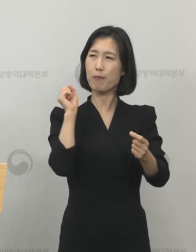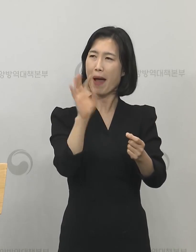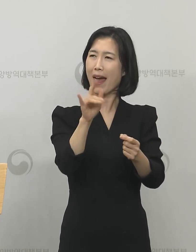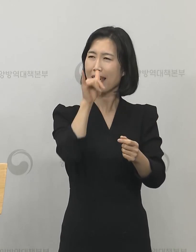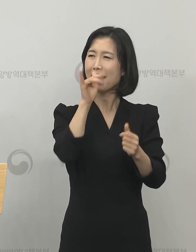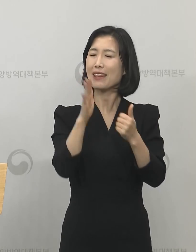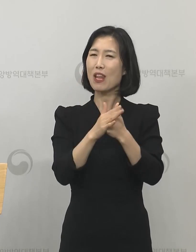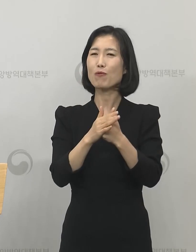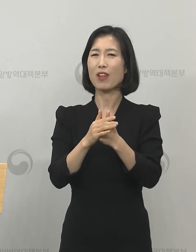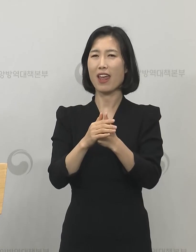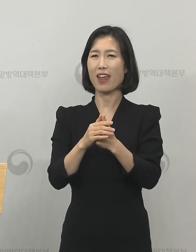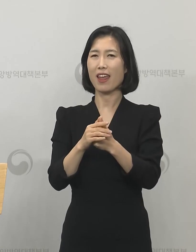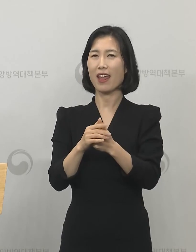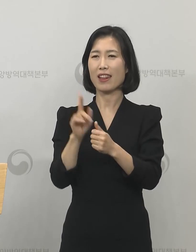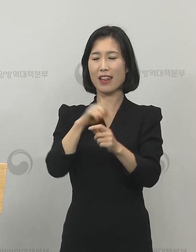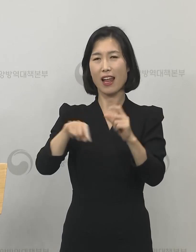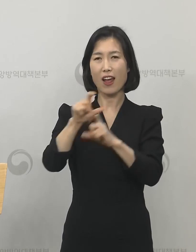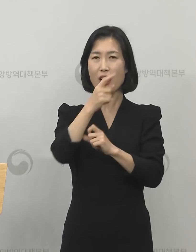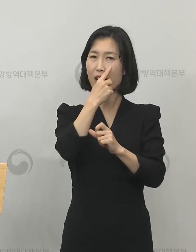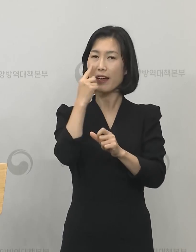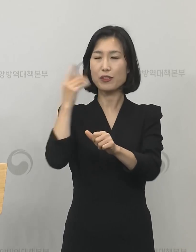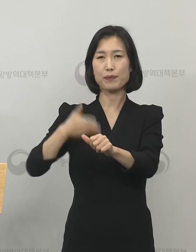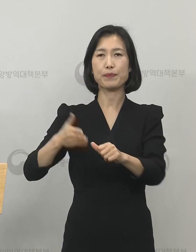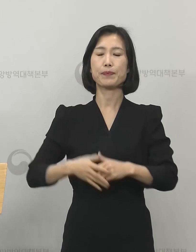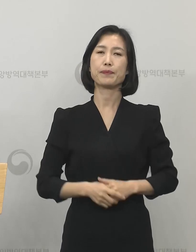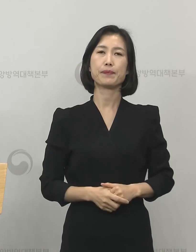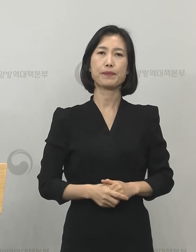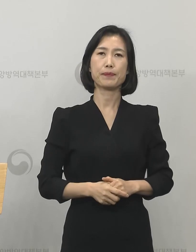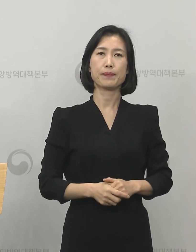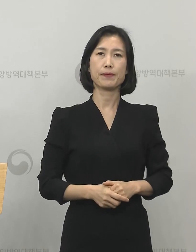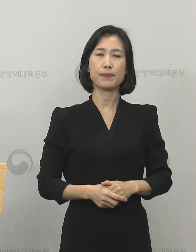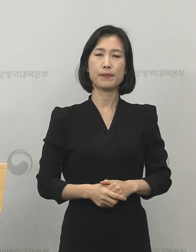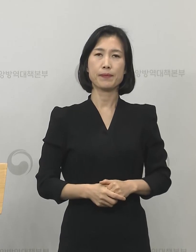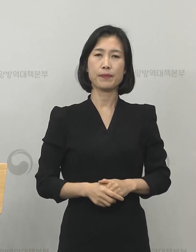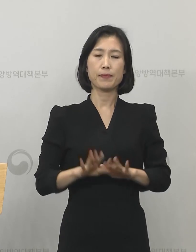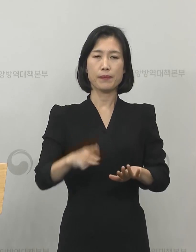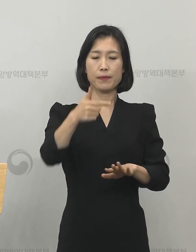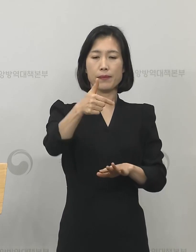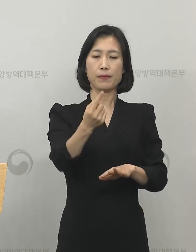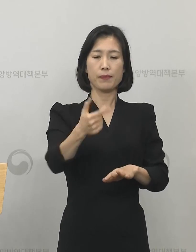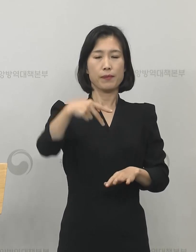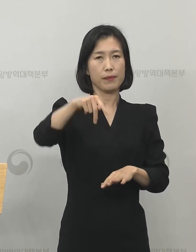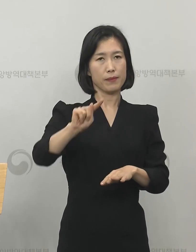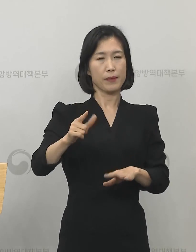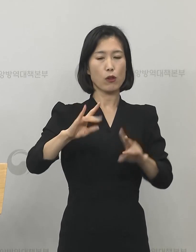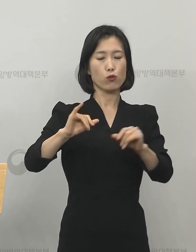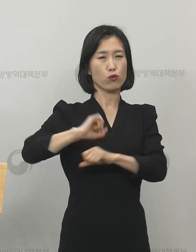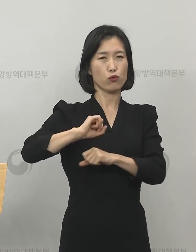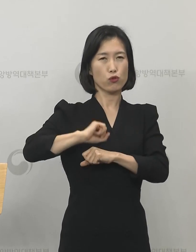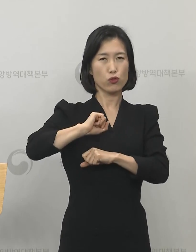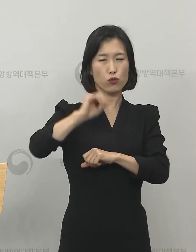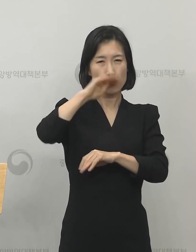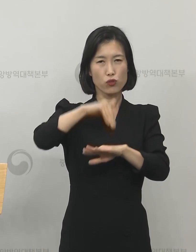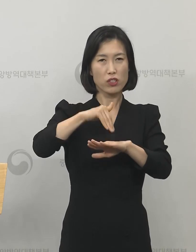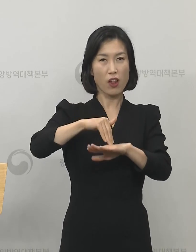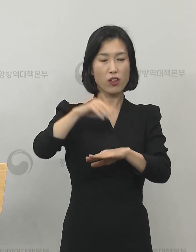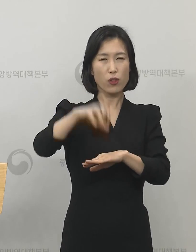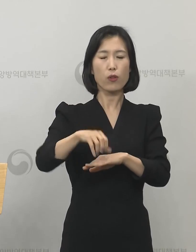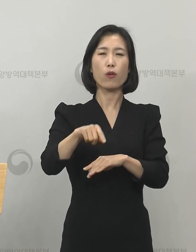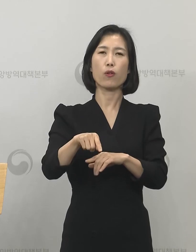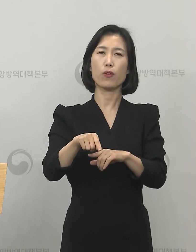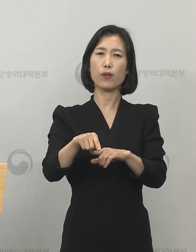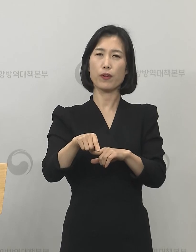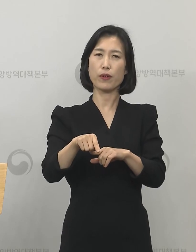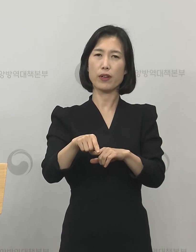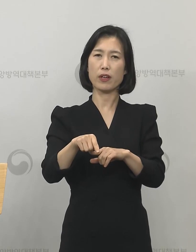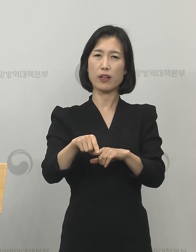드린다고 하셨습니다. 현재 논산에 있는 육군 훈련소에서는 지역사회